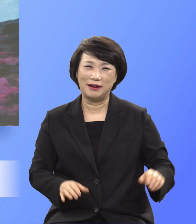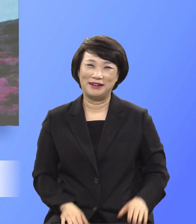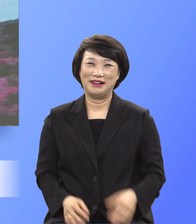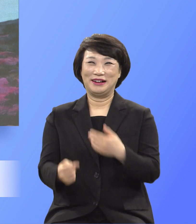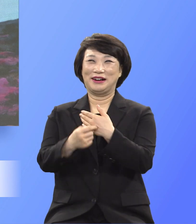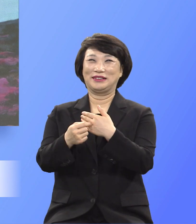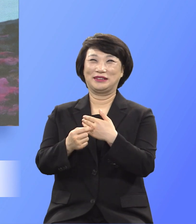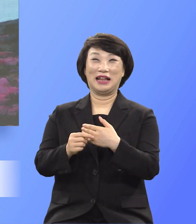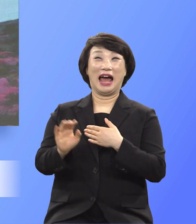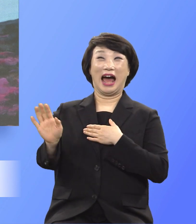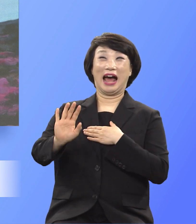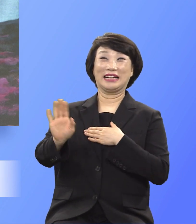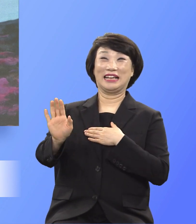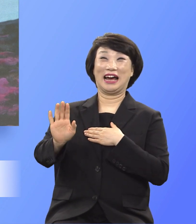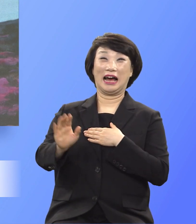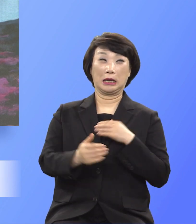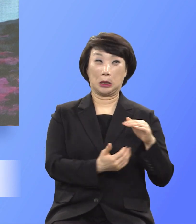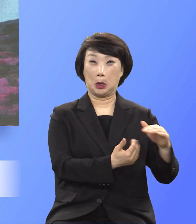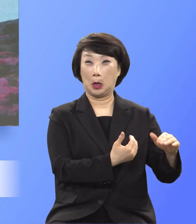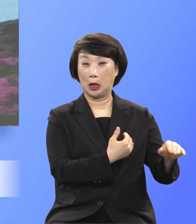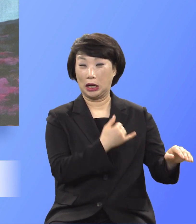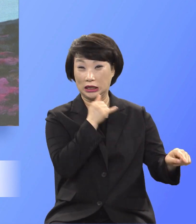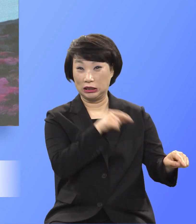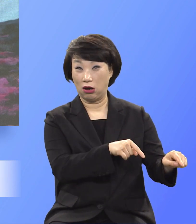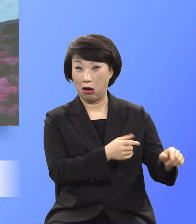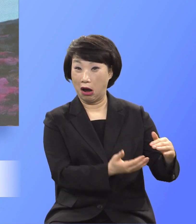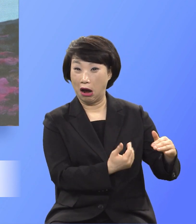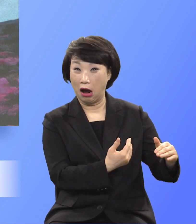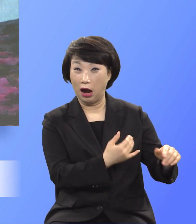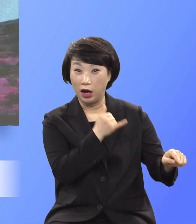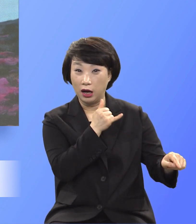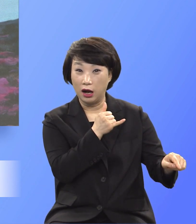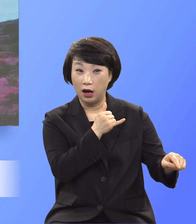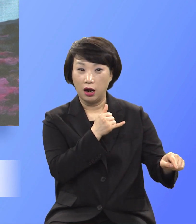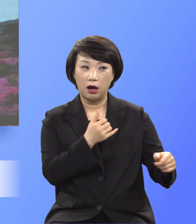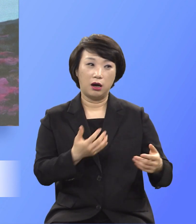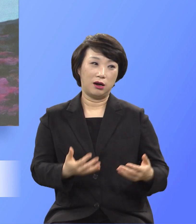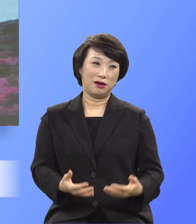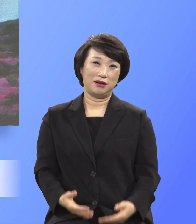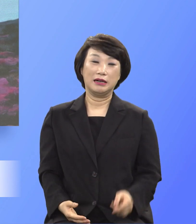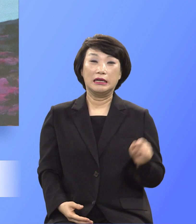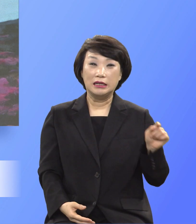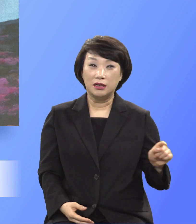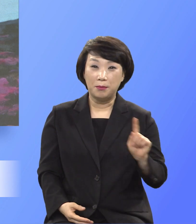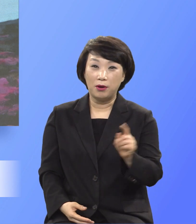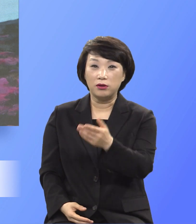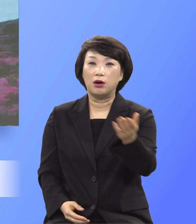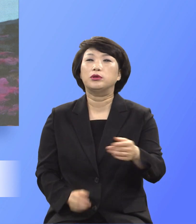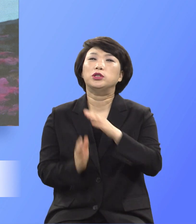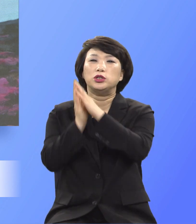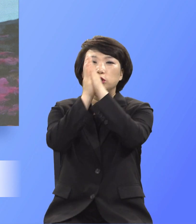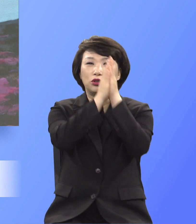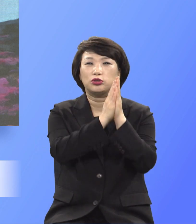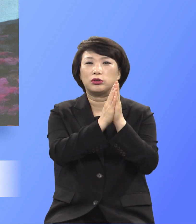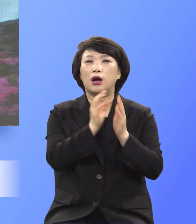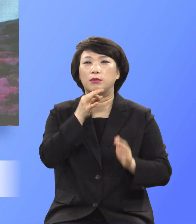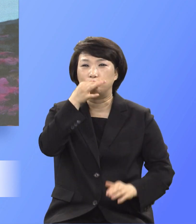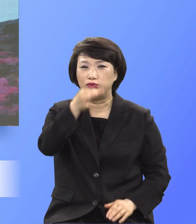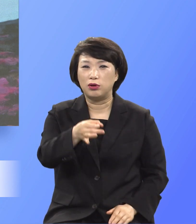아니라고 말하면서도 실제 삶은 그렇게 살고 있지 않느냐 이것을 뭐라고 그러냐? 이중인격 외식하는